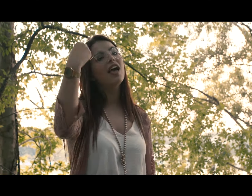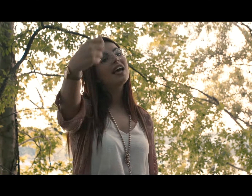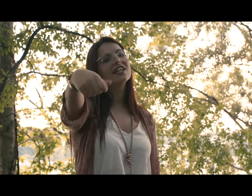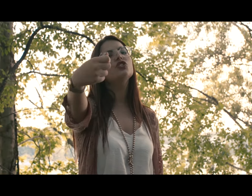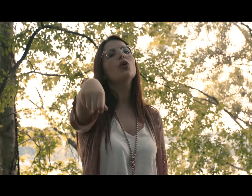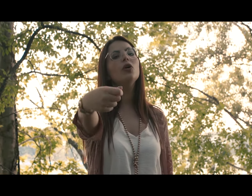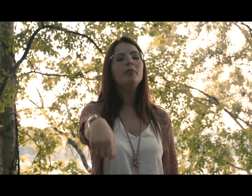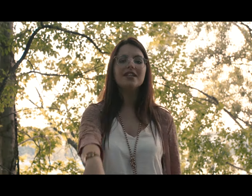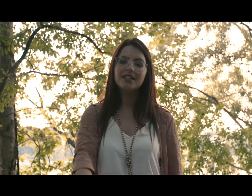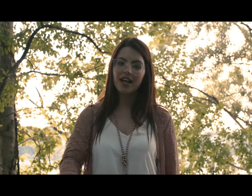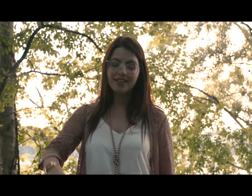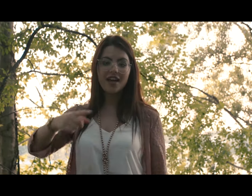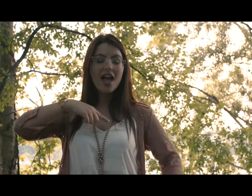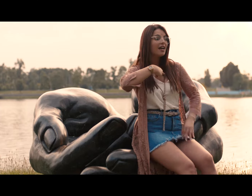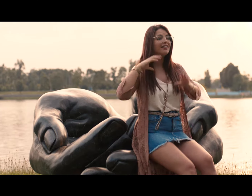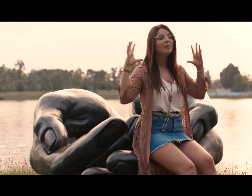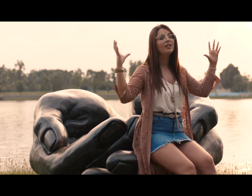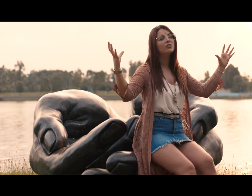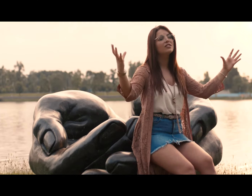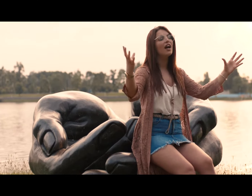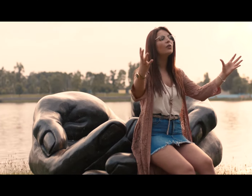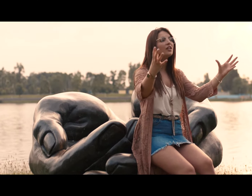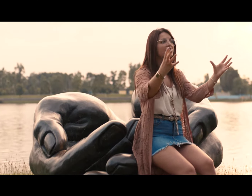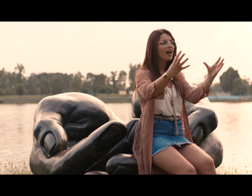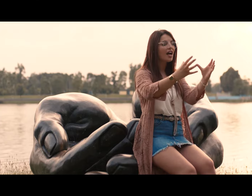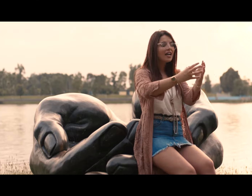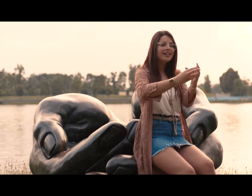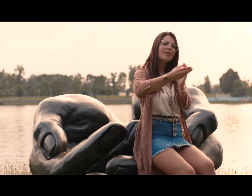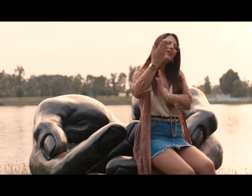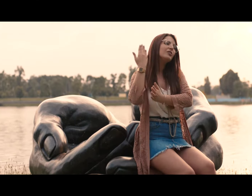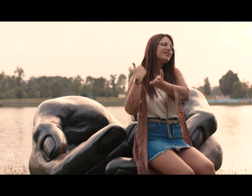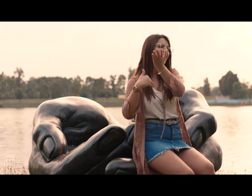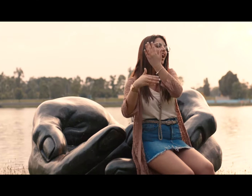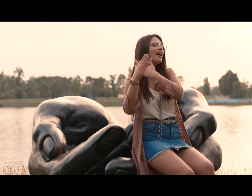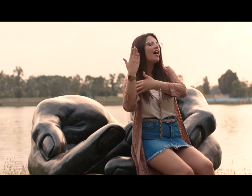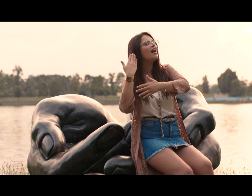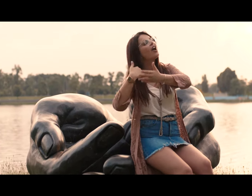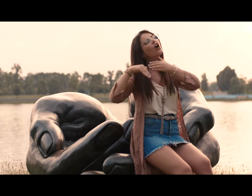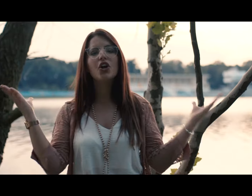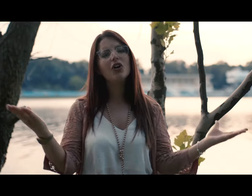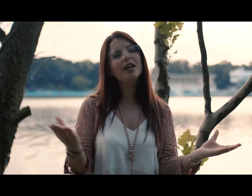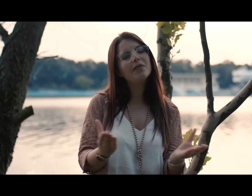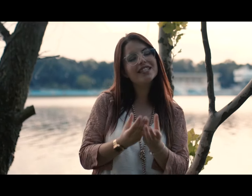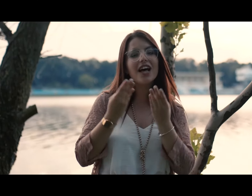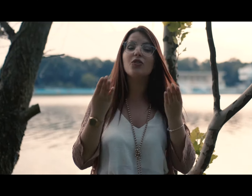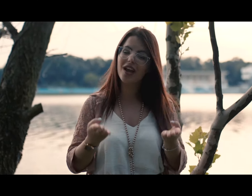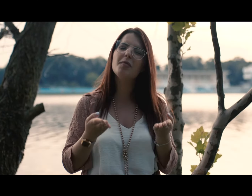E sono il presidente Del mio stare unità Del mio stare Con il passato e il